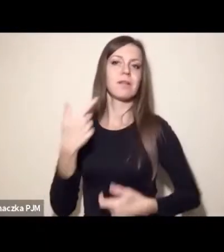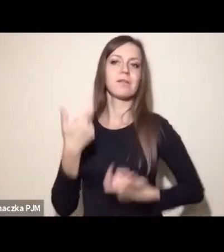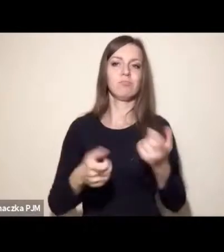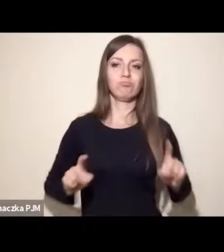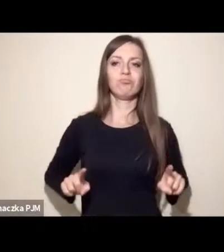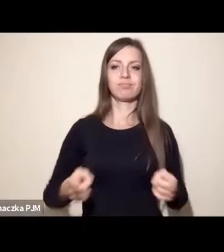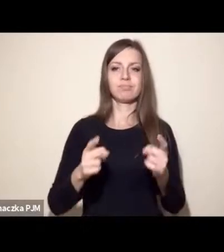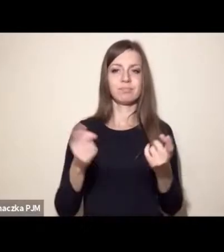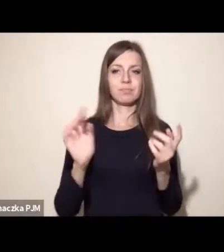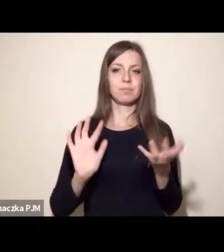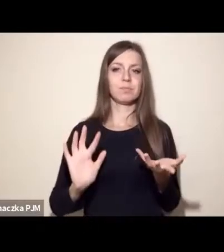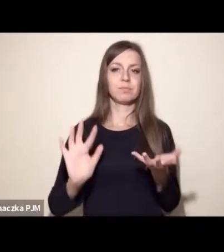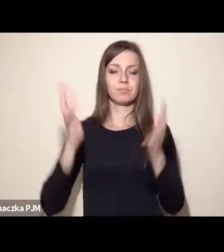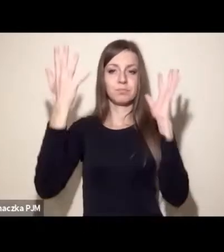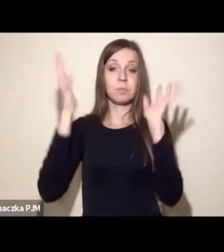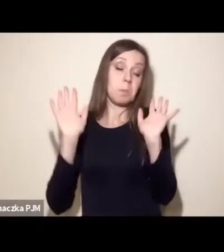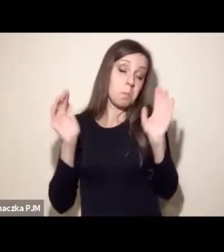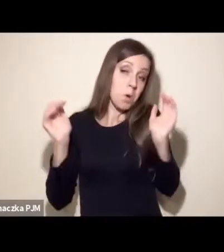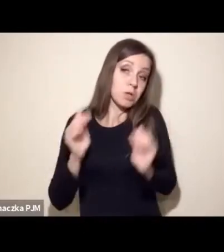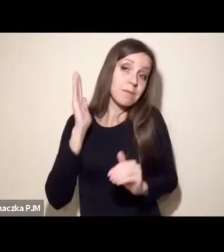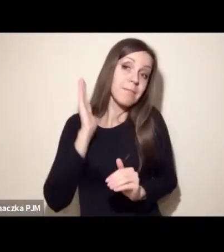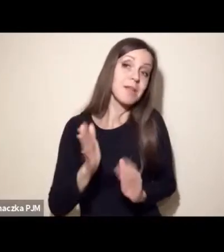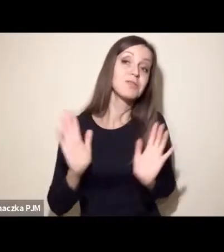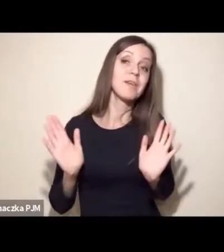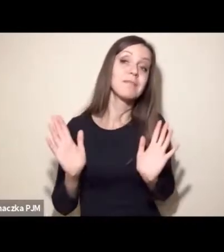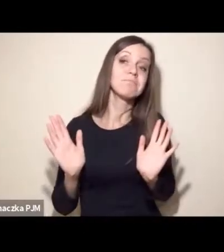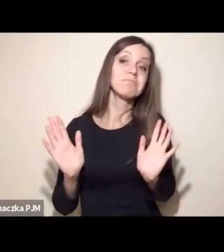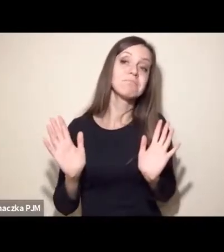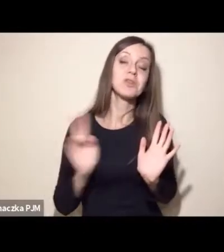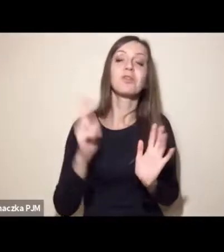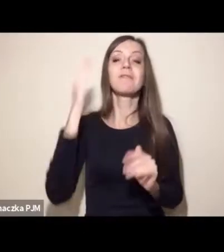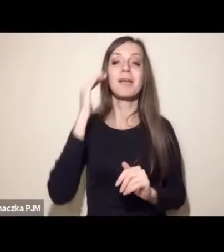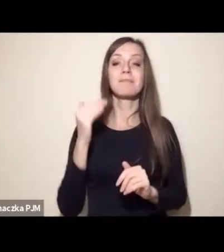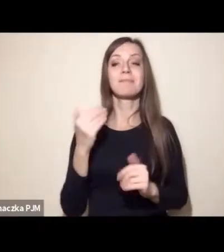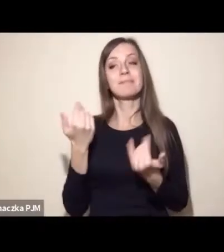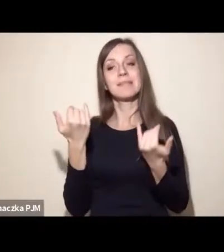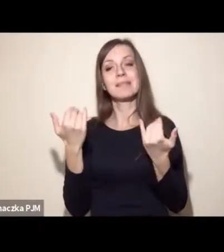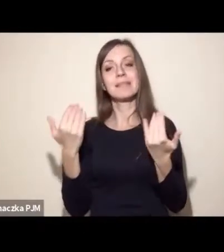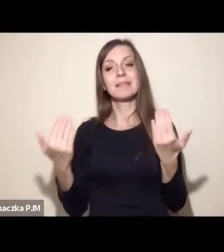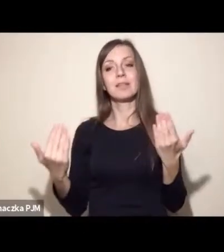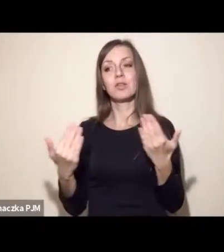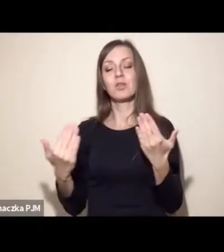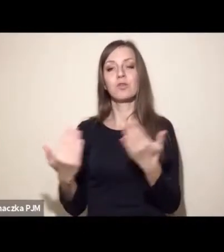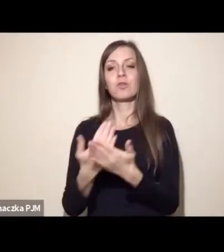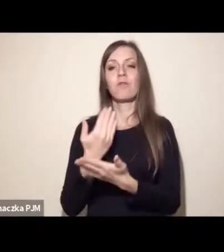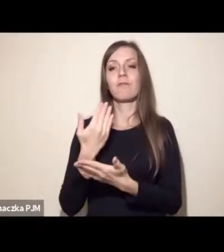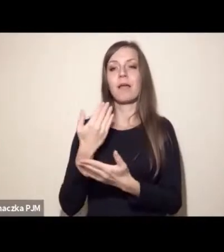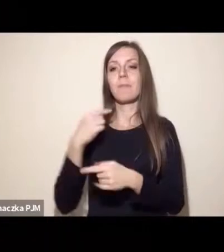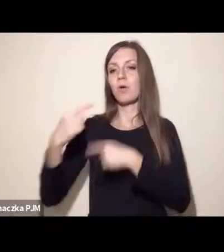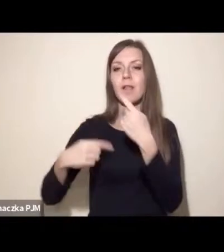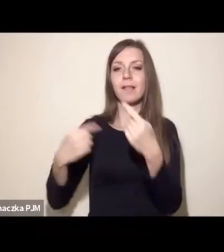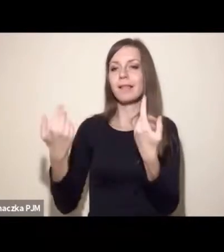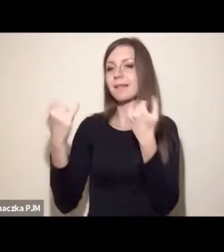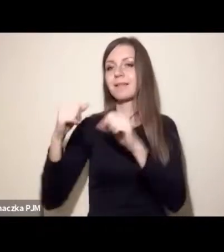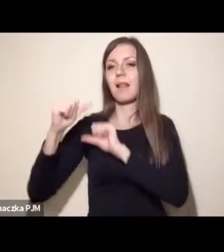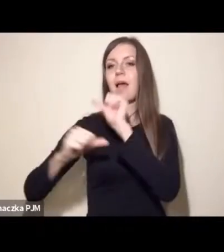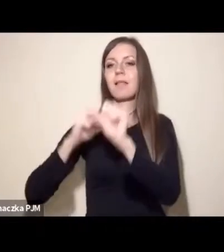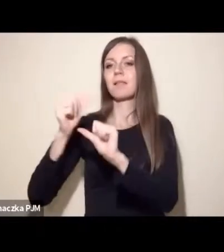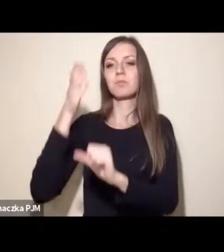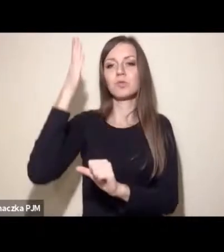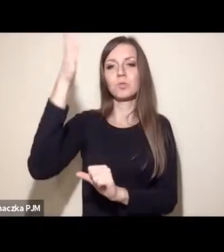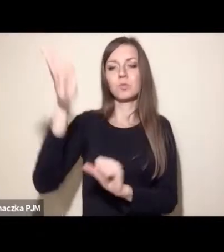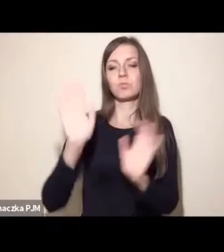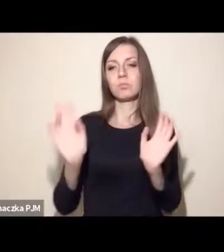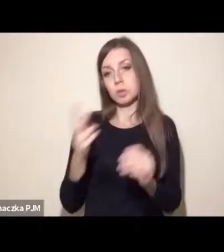urzeczywistnie nie wykluczałabym tego. Być może dynamika przyszłych procesów, przyszłych lat stworzy taką siłę. Nie wiemy tego.